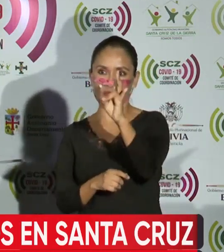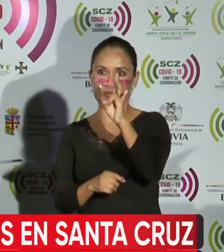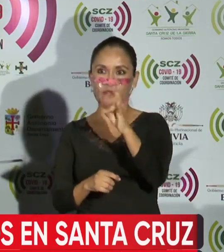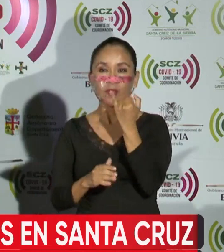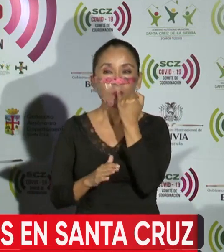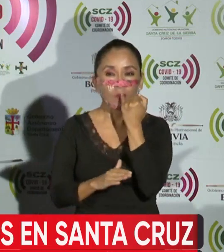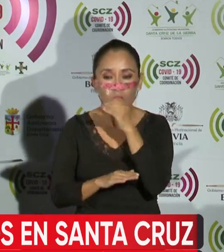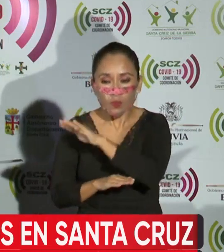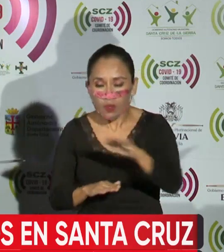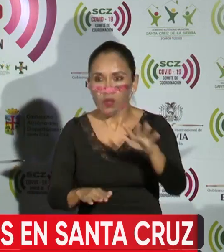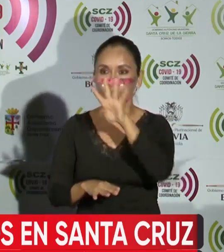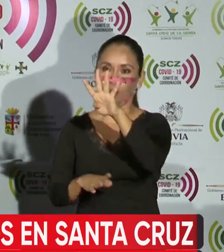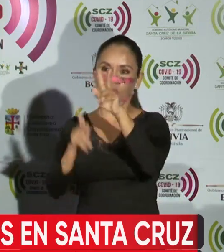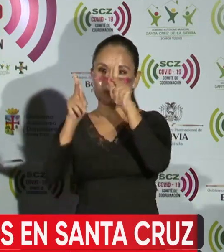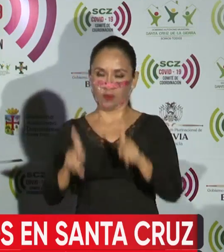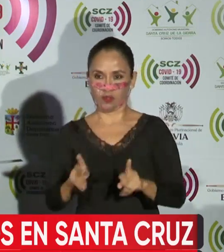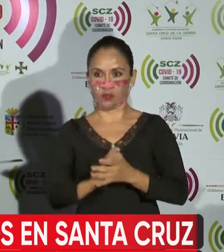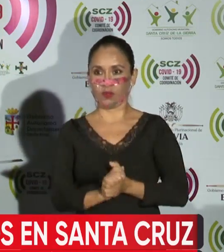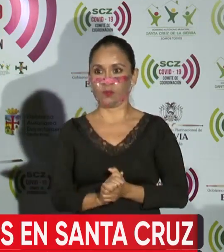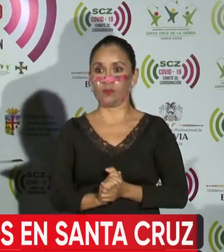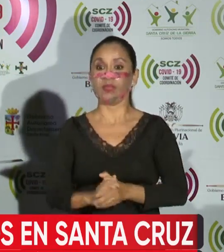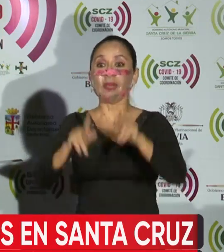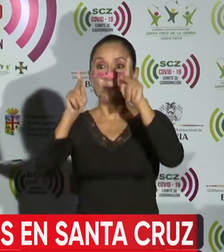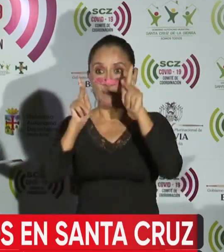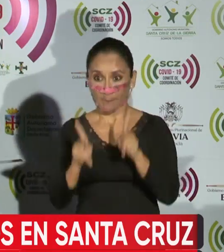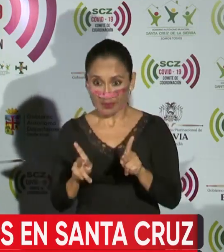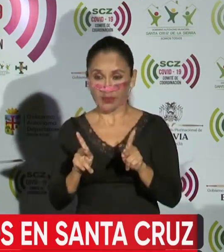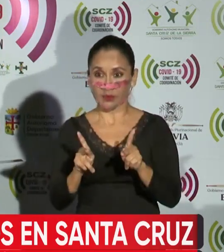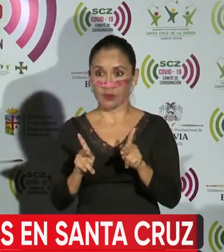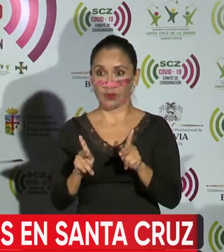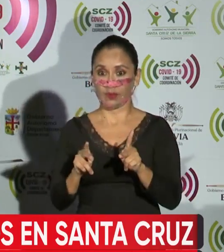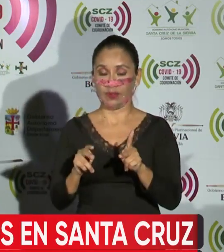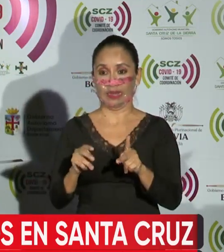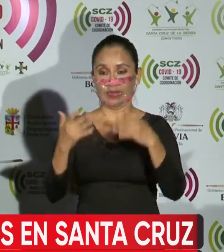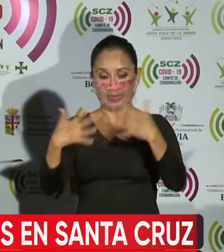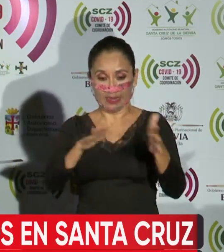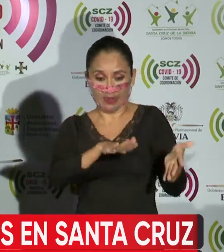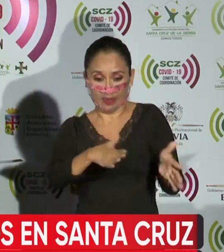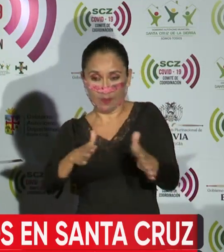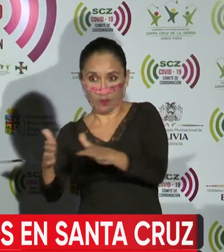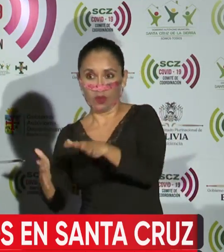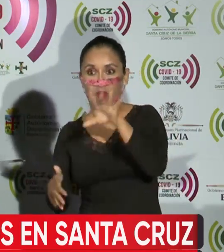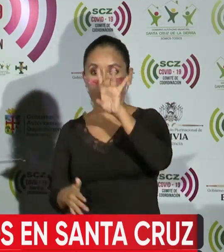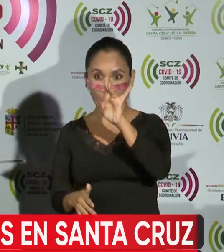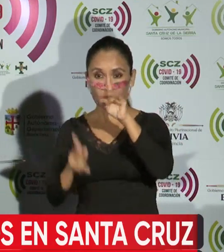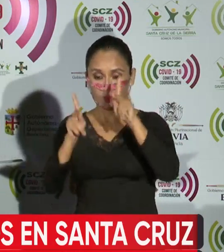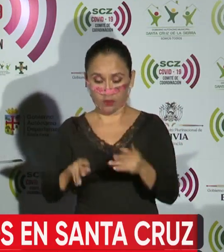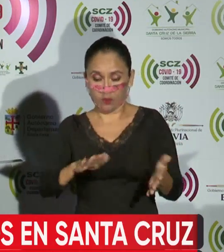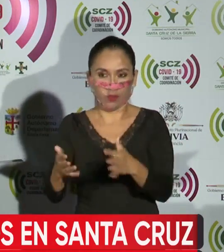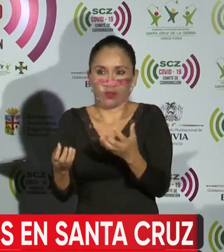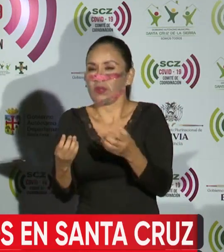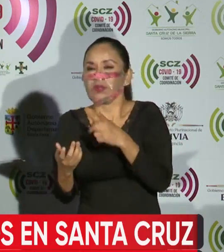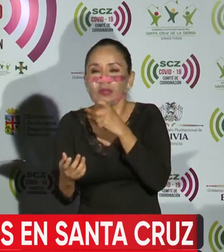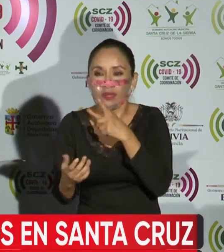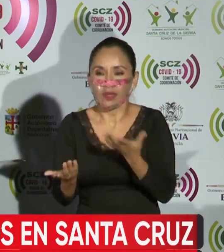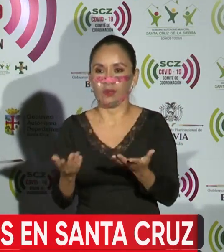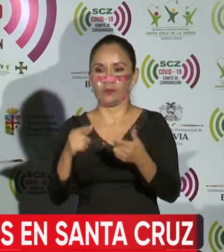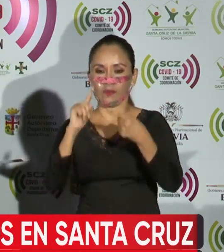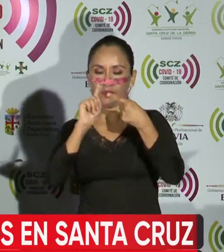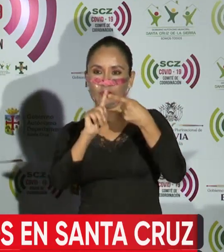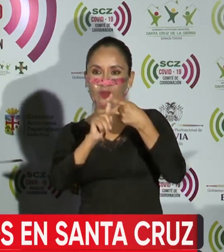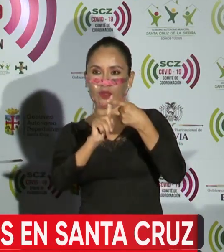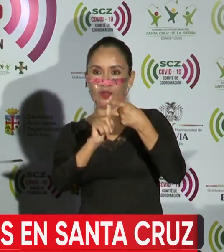de edad, 4 personas. Las personas que han fallecido el día de hoy son